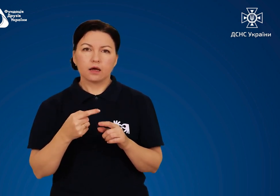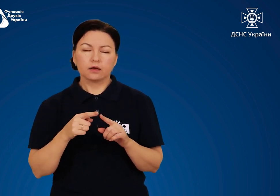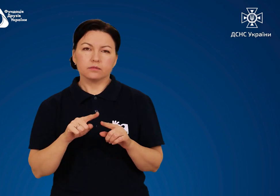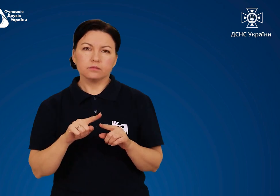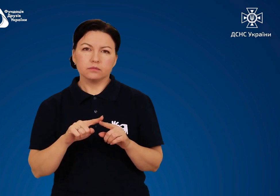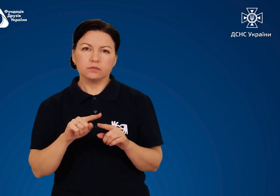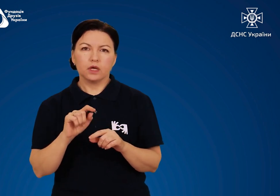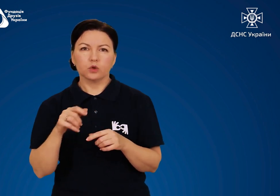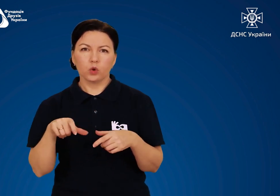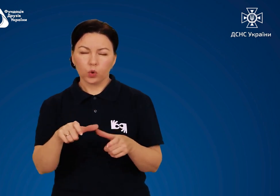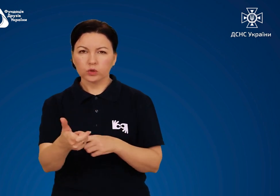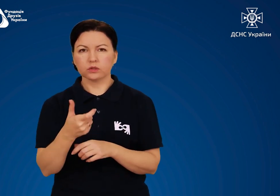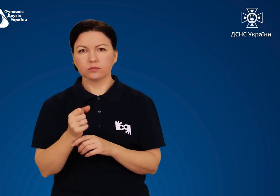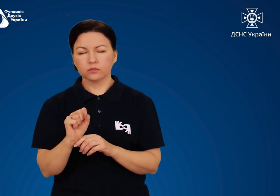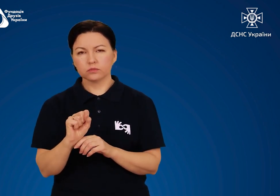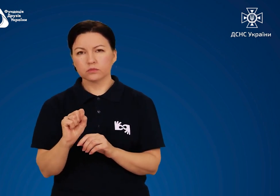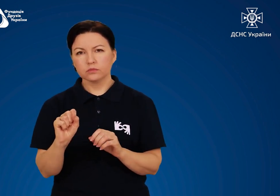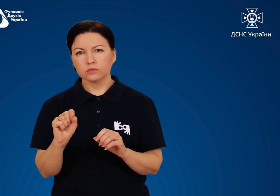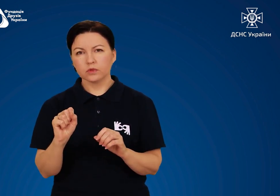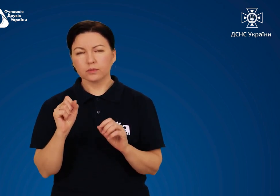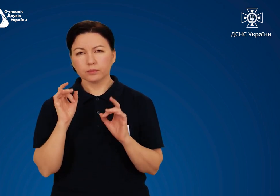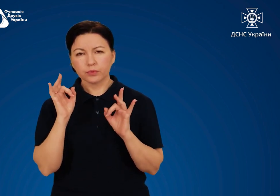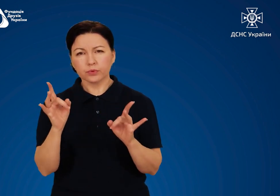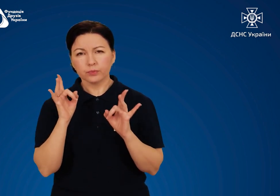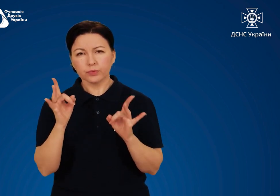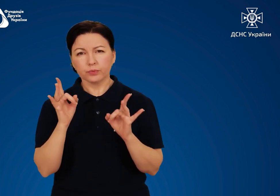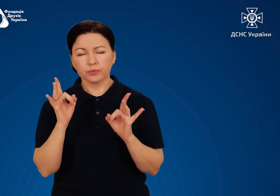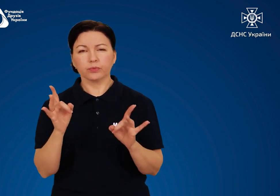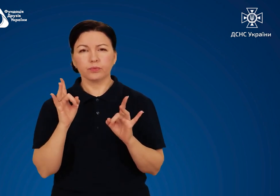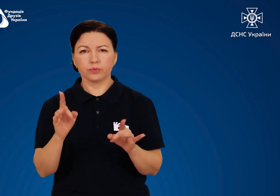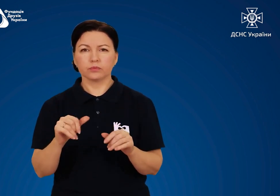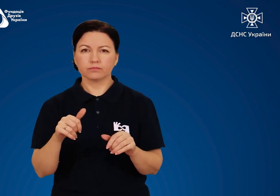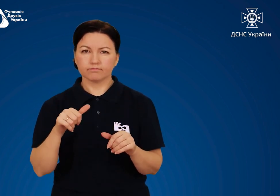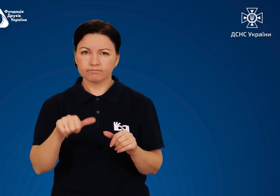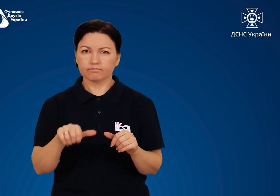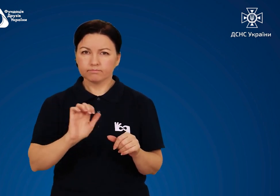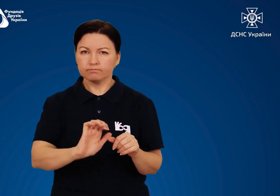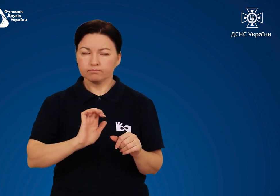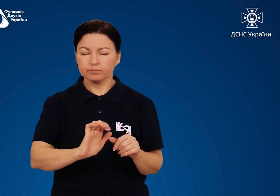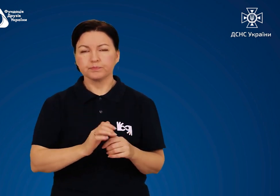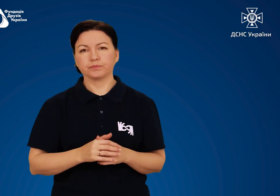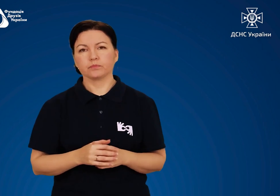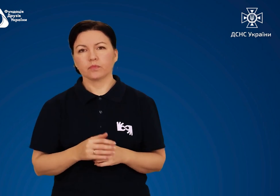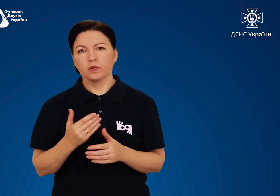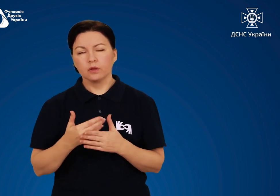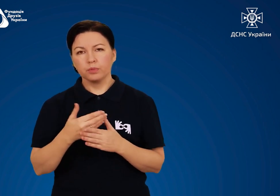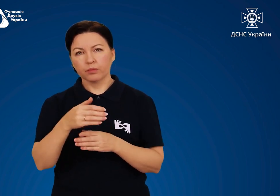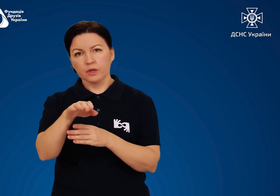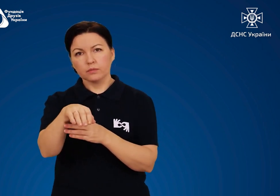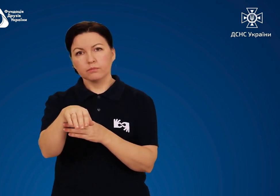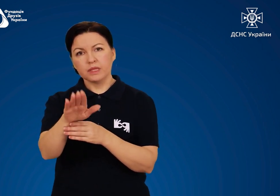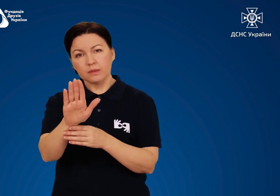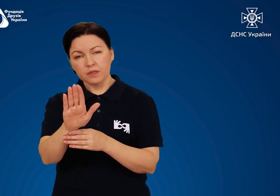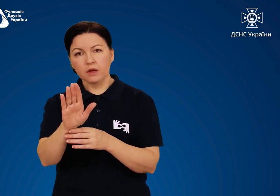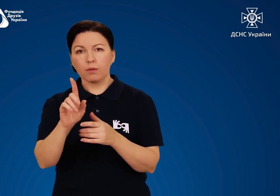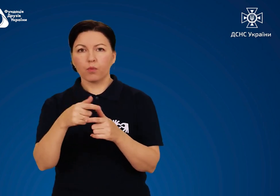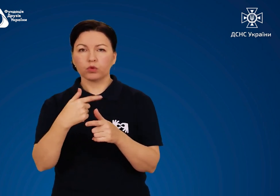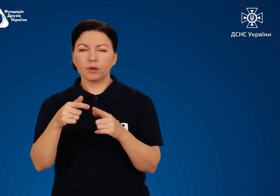переривчастими гудками. Підніміть капот або повісте яскраву тканину на антенну.